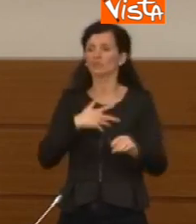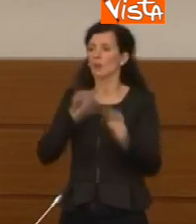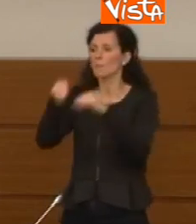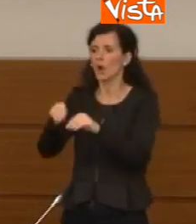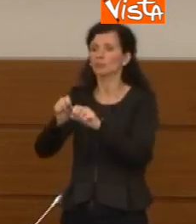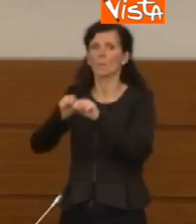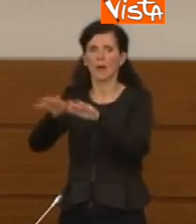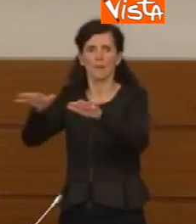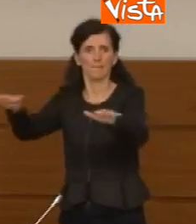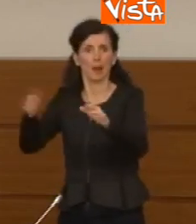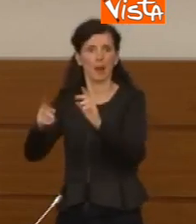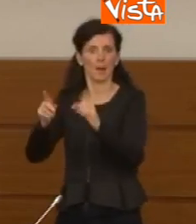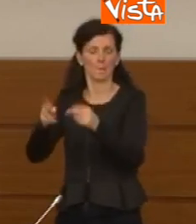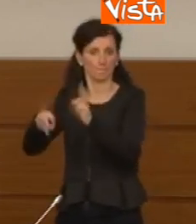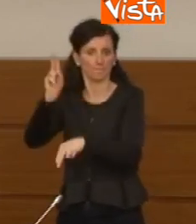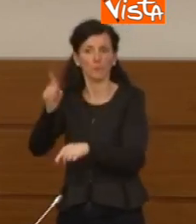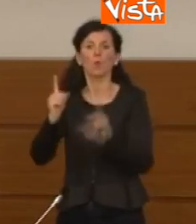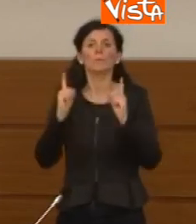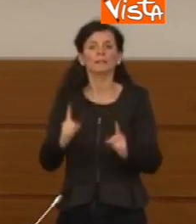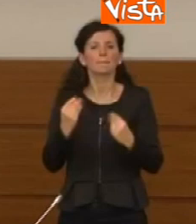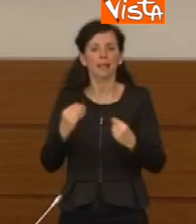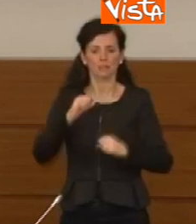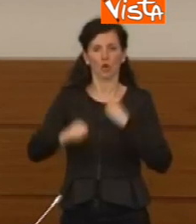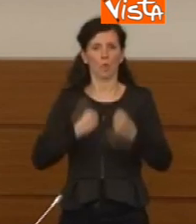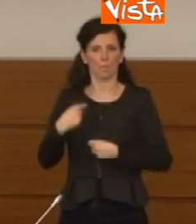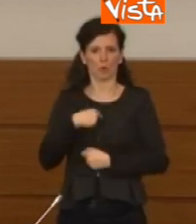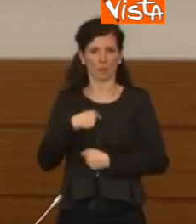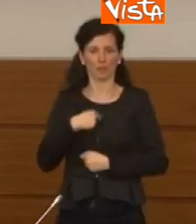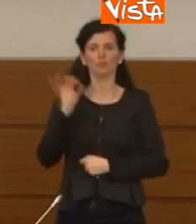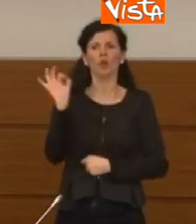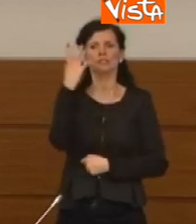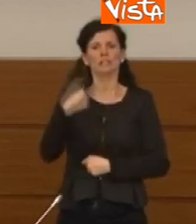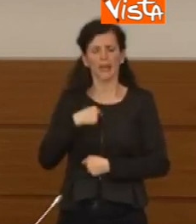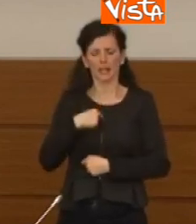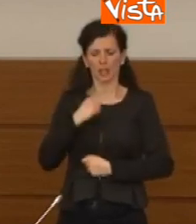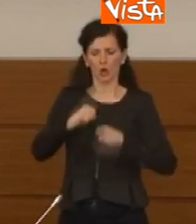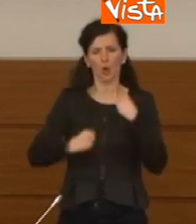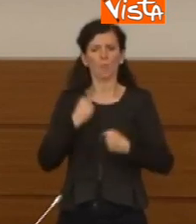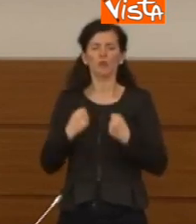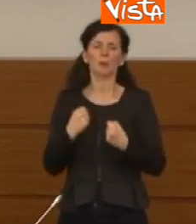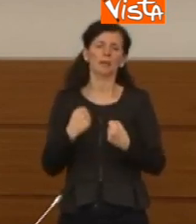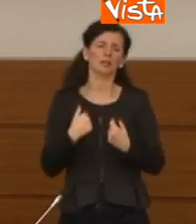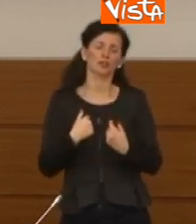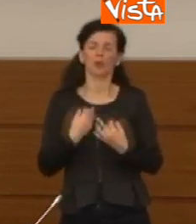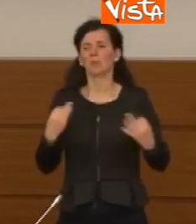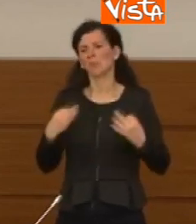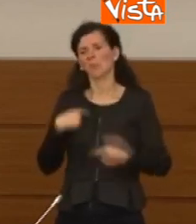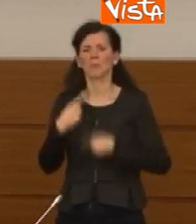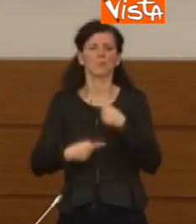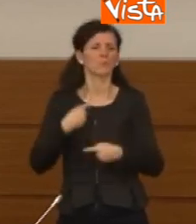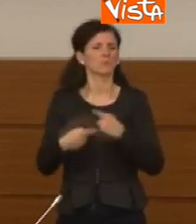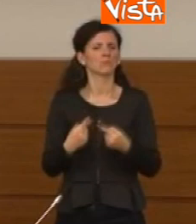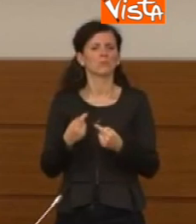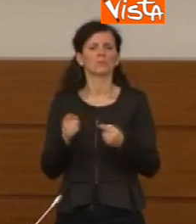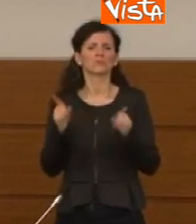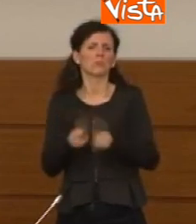virus circoli dipende dai nostri comportamenti e quindi se noi continuiamo a comportarci come nulla fosse, che lo facciamo a Milano,